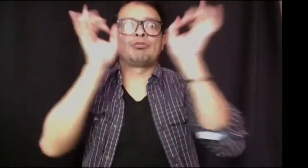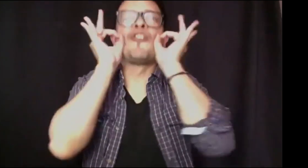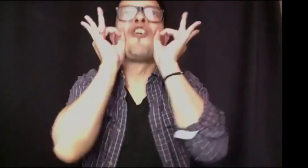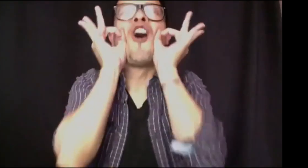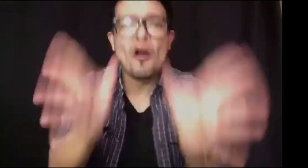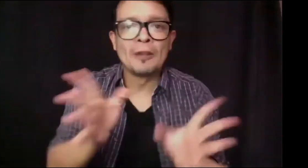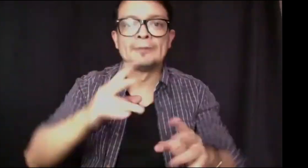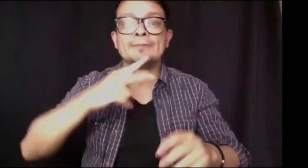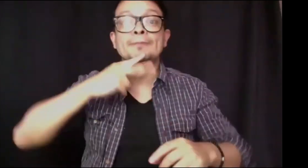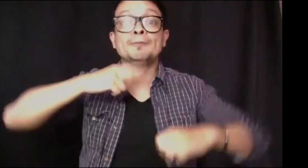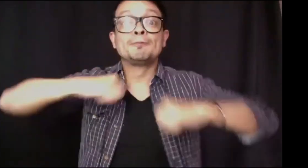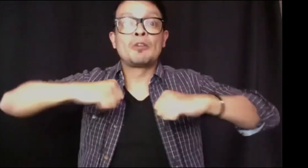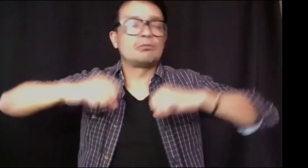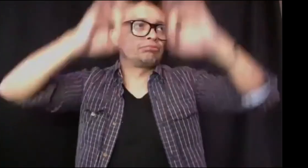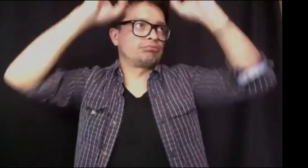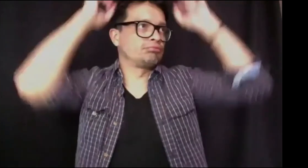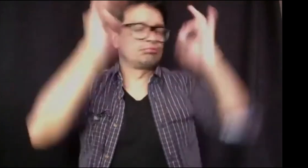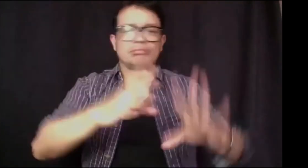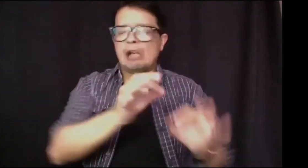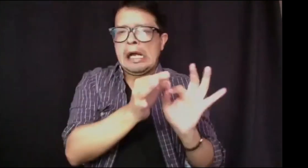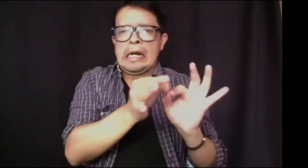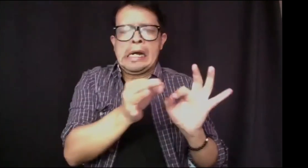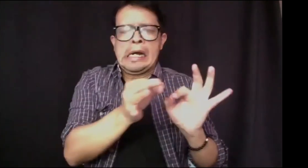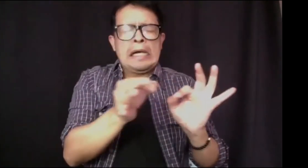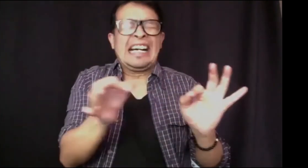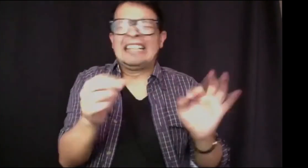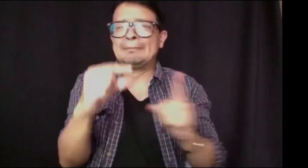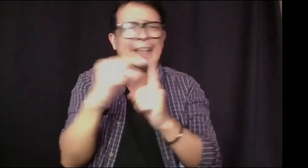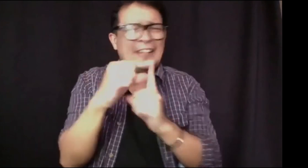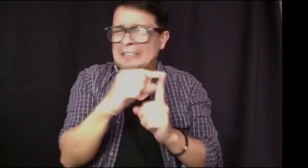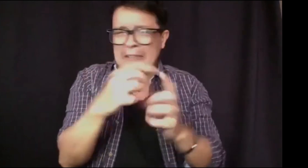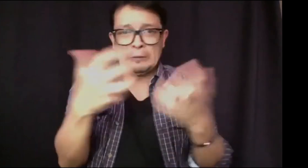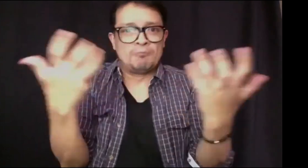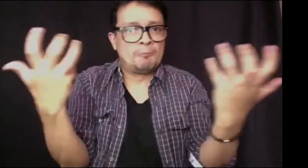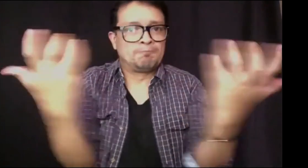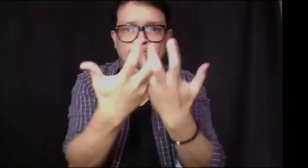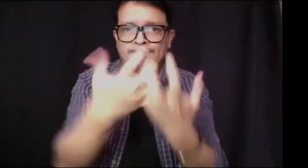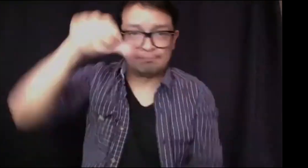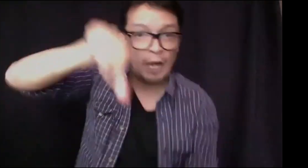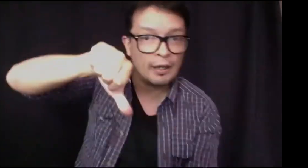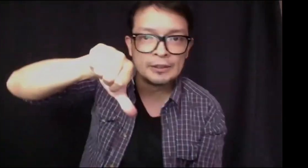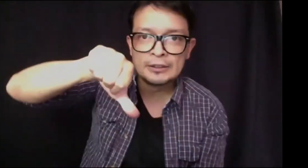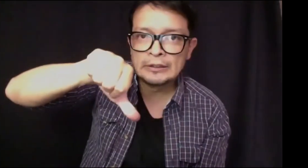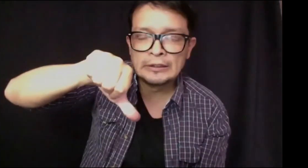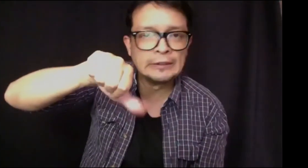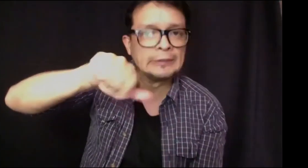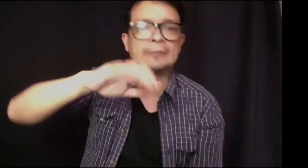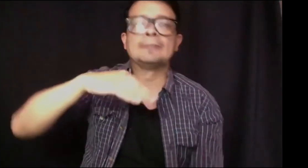mismo, yo era, bueno, en cuanto al manejo del español, yo era pésimo. Horrible. Mi gramática, mi escritura, mis palabras eran súper